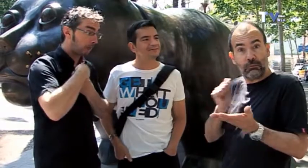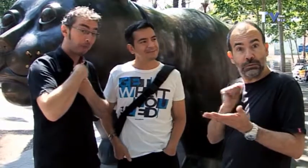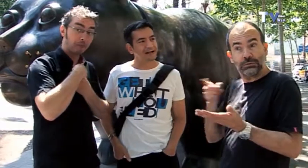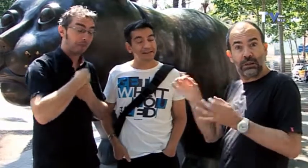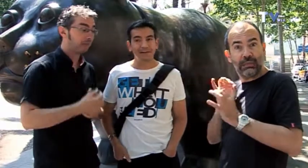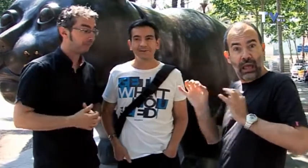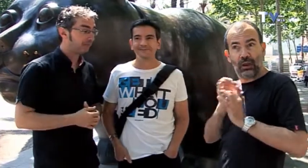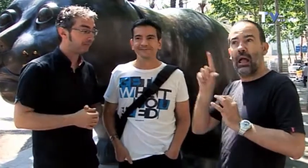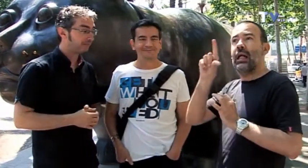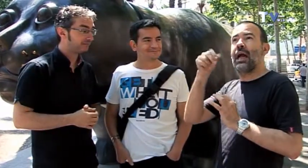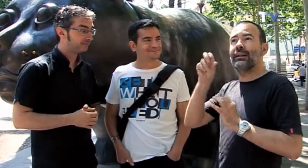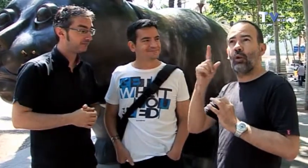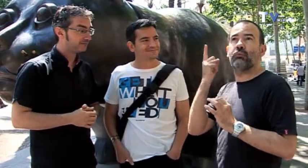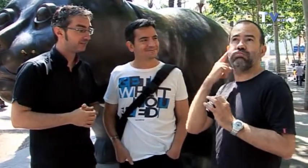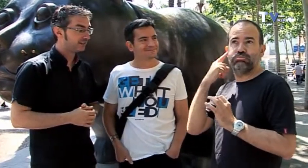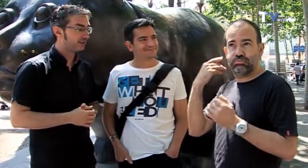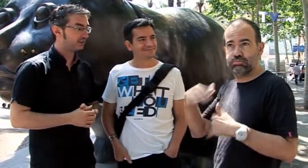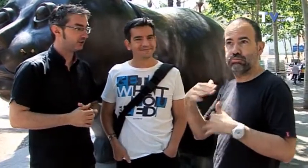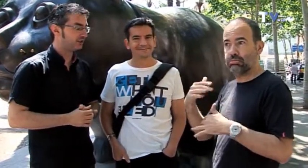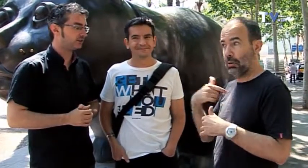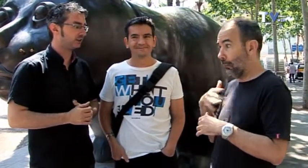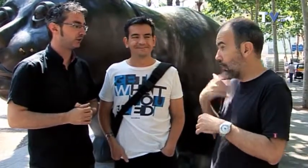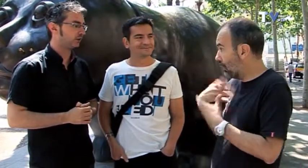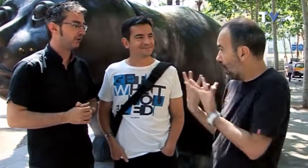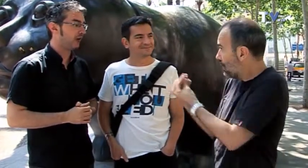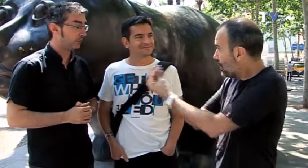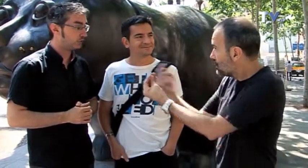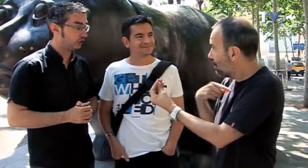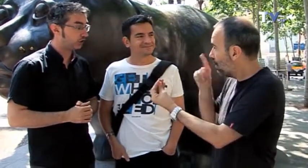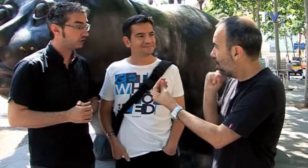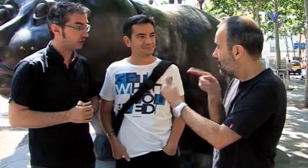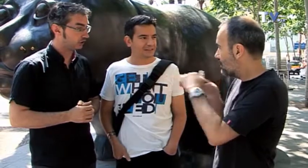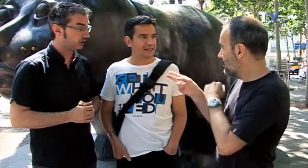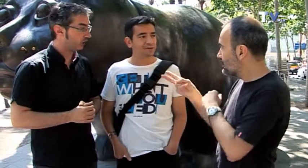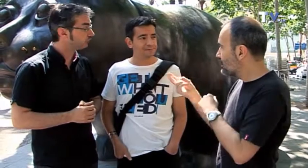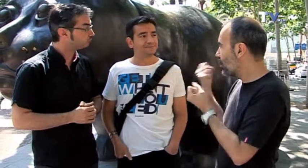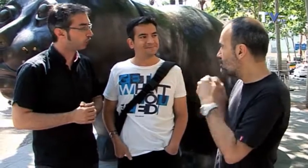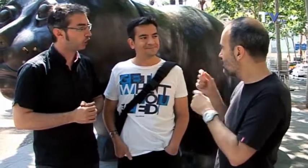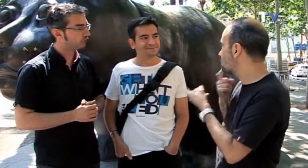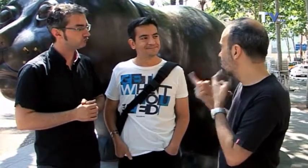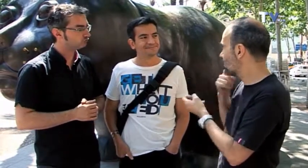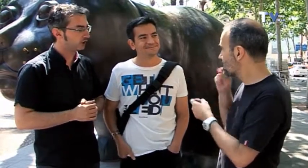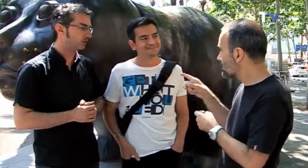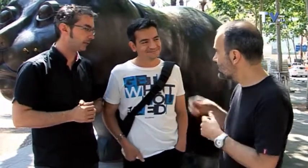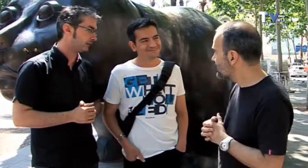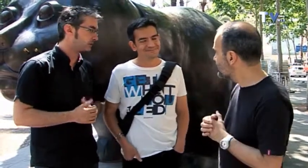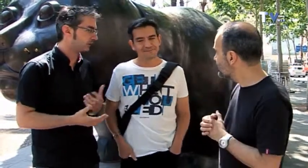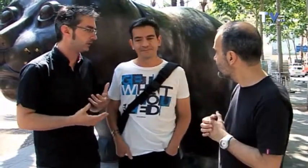Ah, pues podemos aprovechar aquí al tetroyantiol, que es bastante conocido. ¿Os podemos acompañar y a ver qué hacéis? Y os preguntamos un poquito.